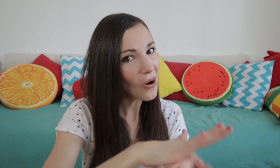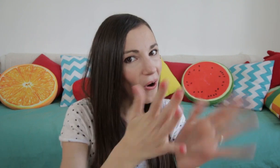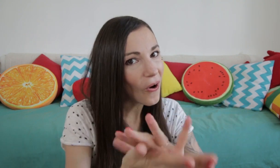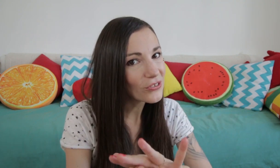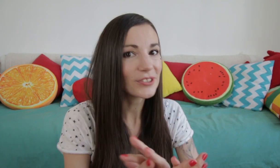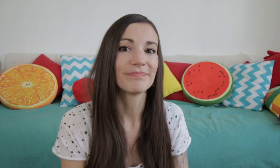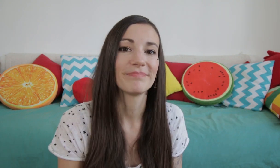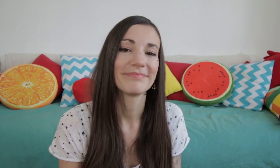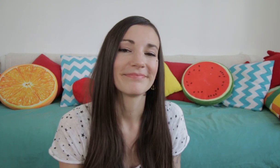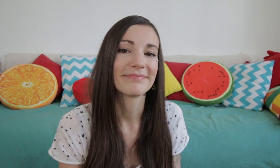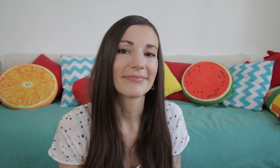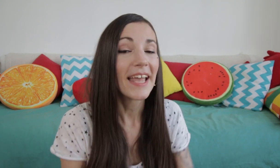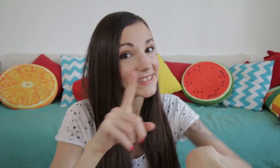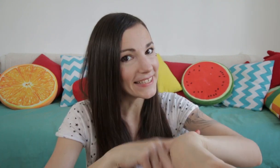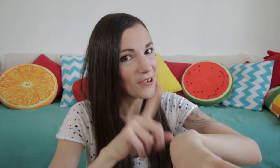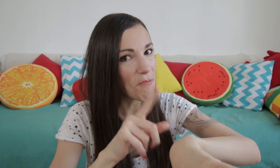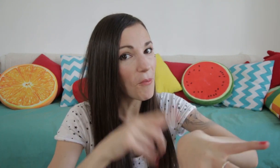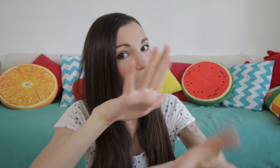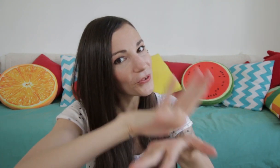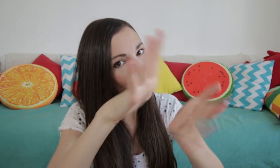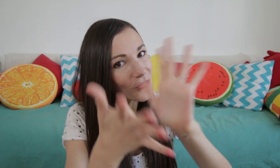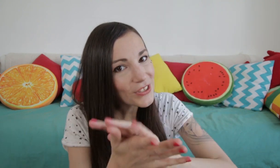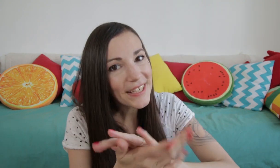range. C'est le moment de ranger.